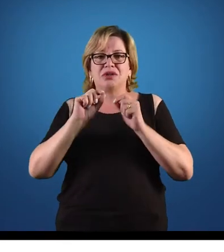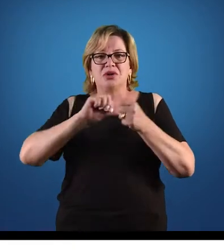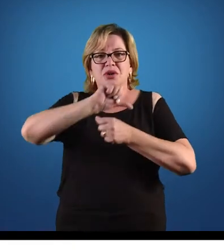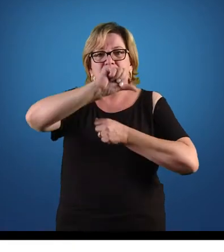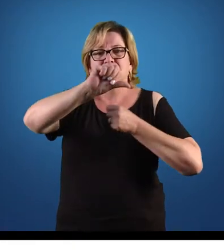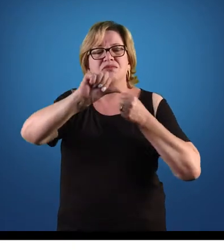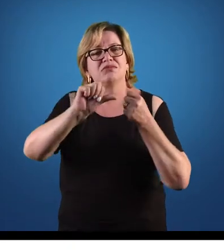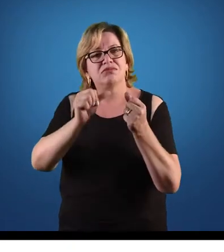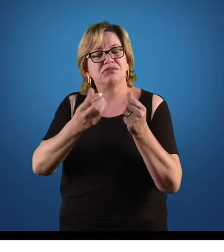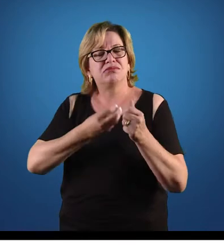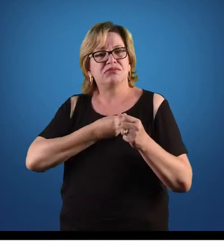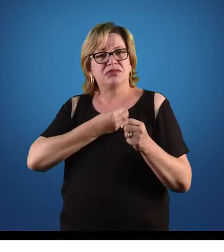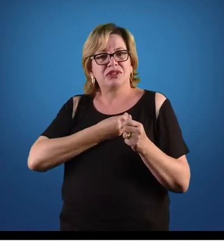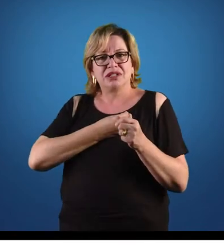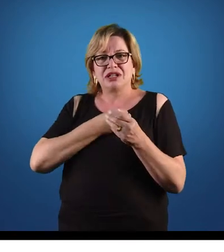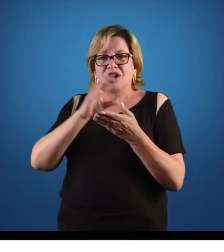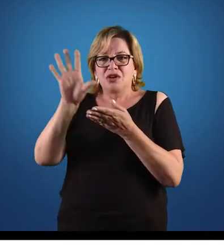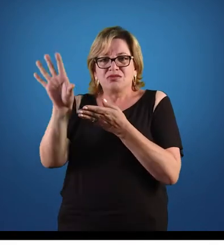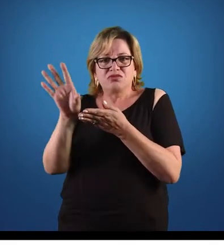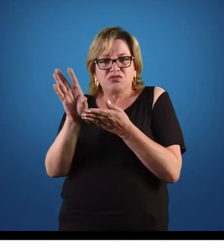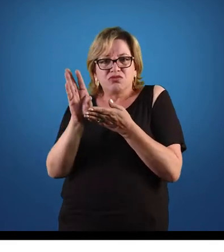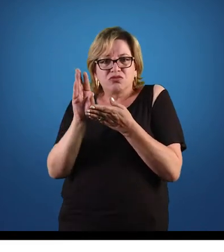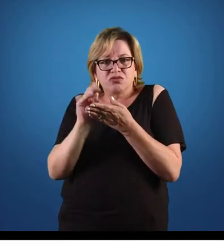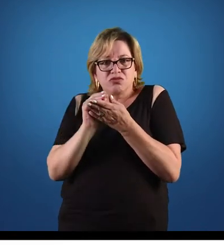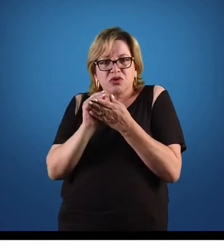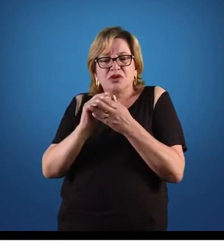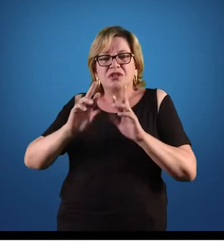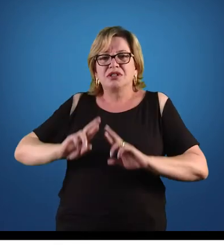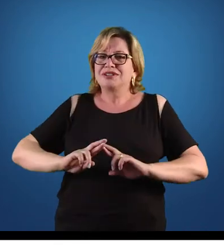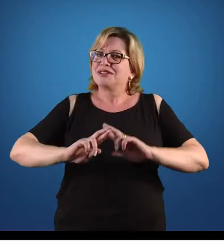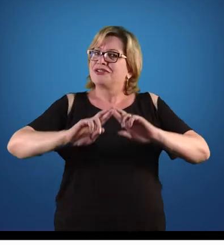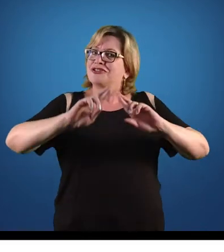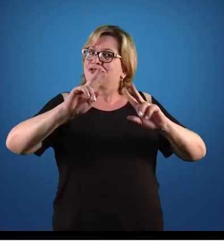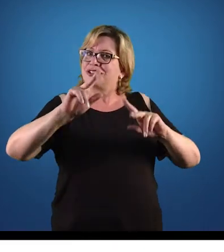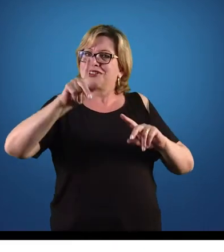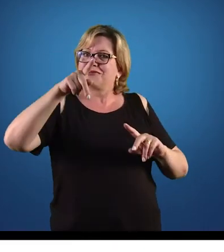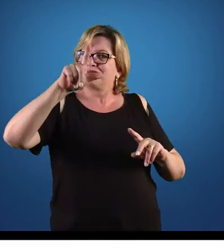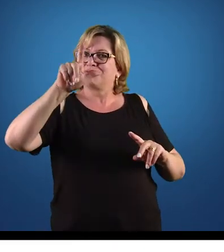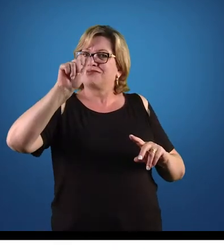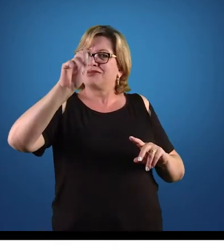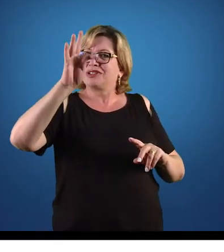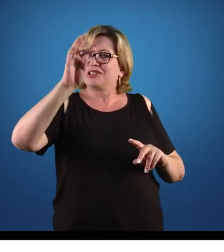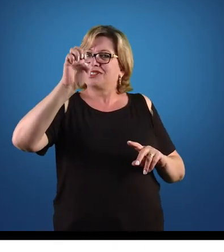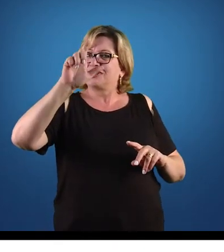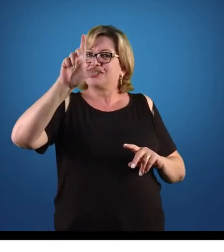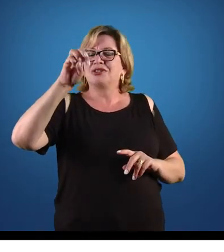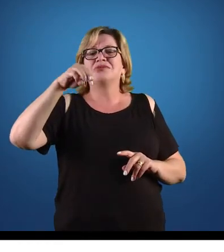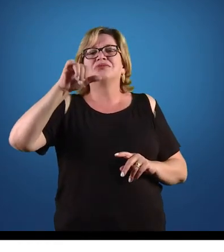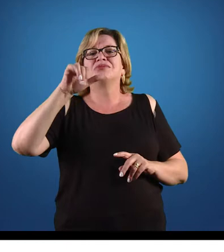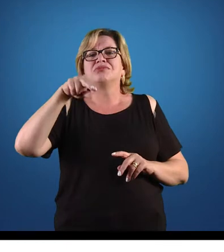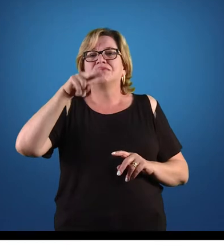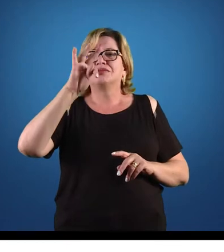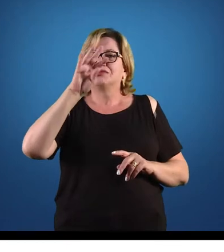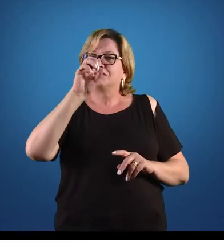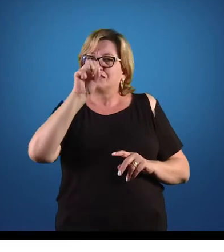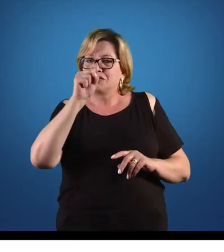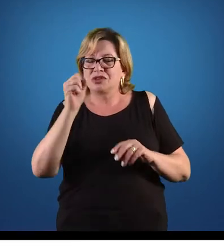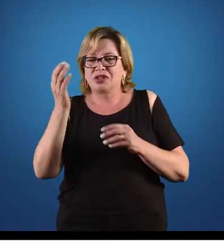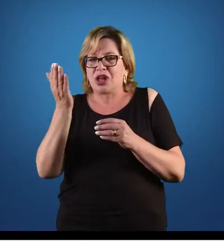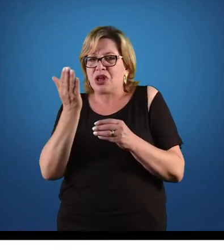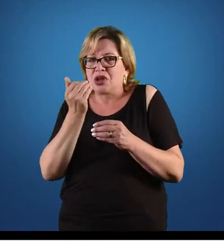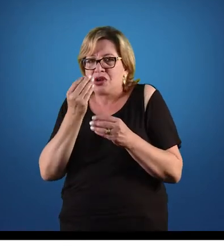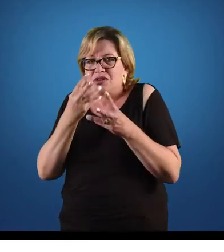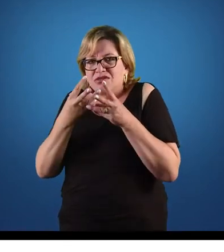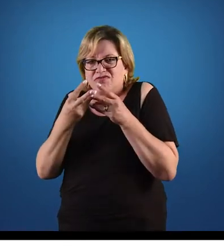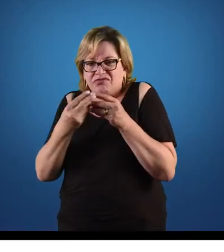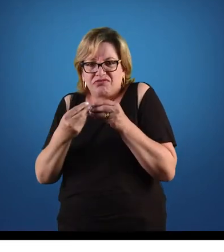Isso muda que o fluxo de alimento, diferente do que acontecia com o plateomínio, diferente do que acontecia com os quinidários, que eles ingeriam o alimento,